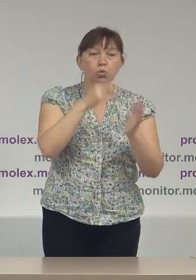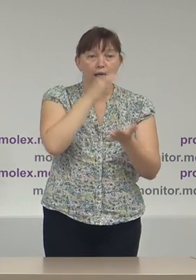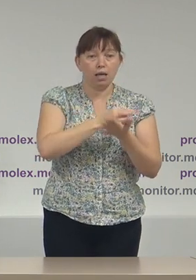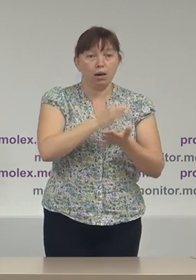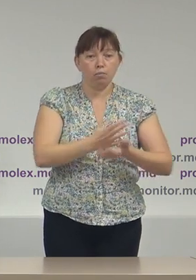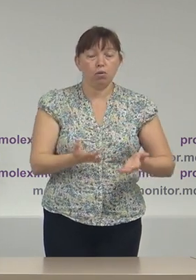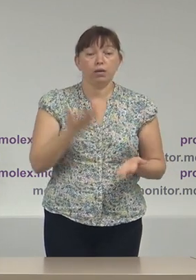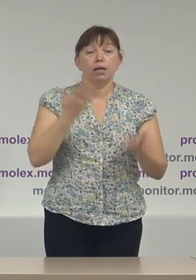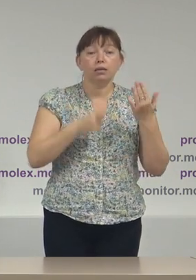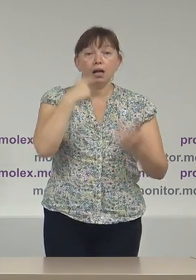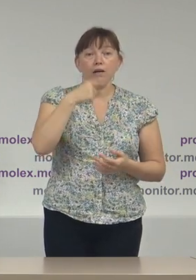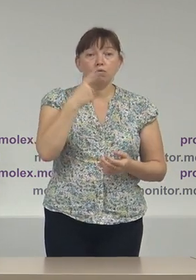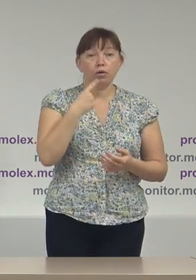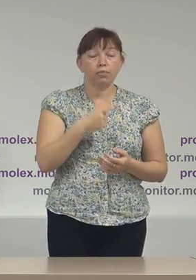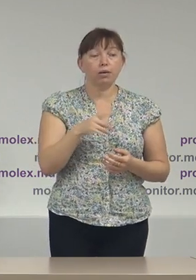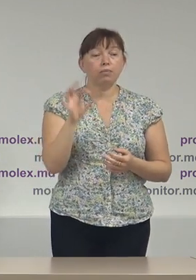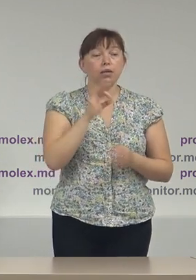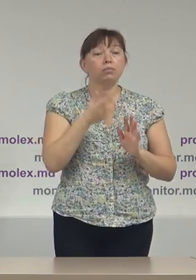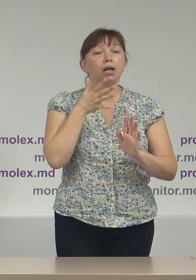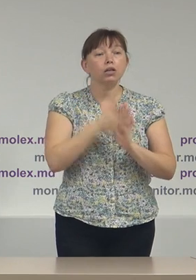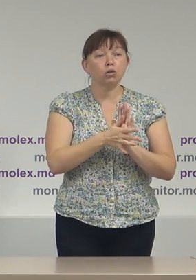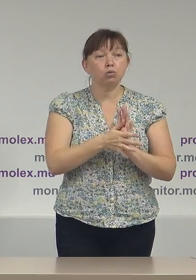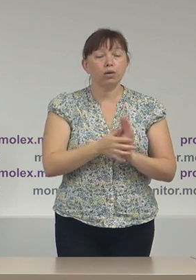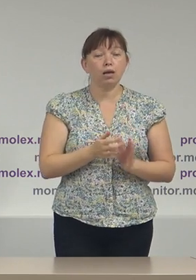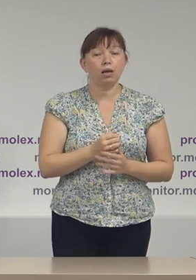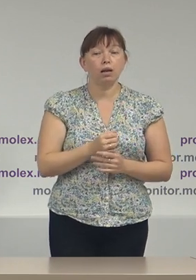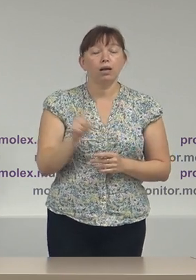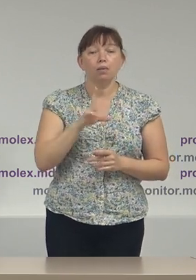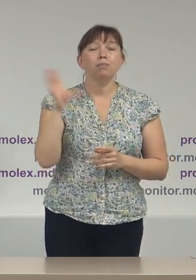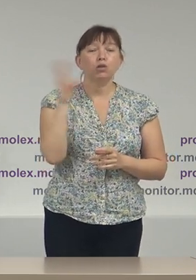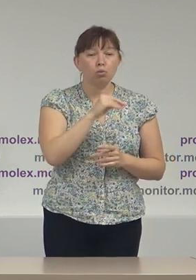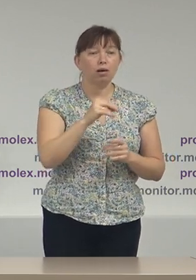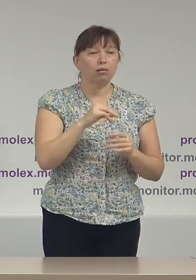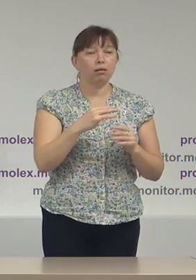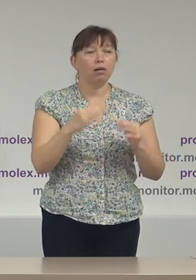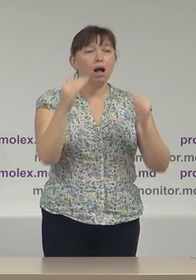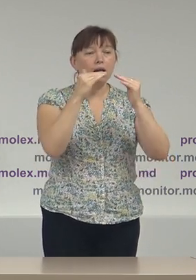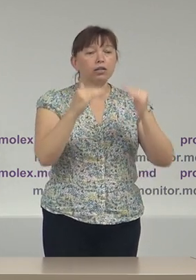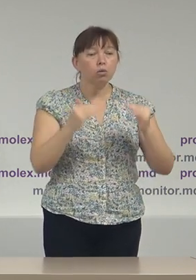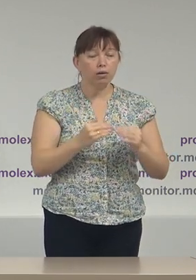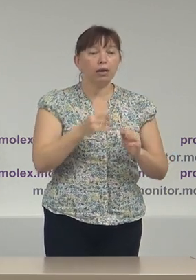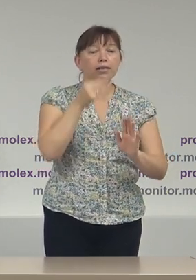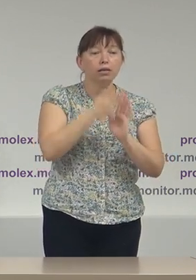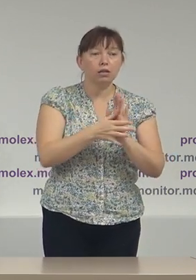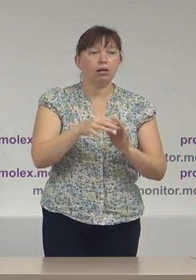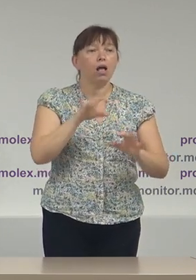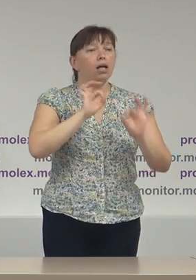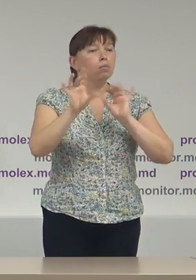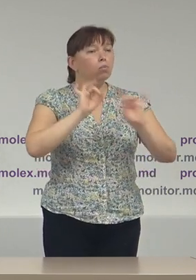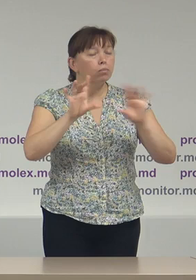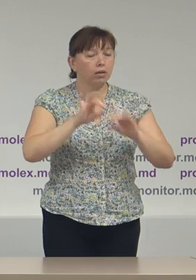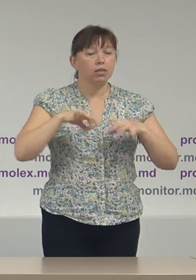Dacă vorbim de cheltuieli estimate neraportate pe toate categoriile de cheltuieli posibile publicitate